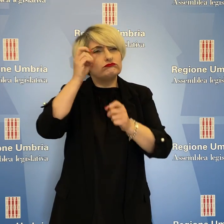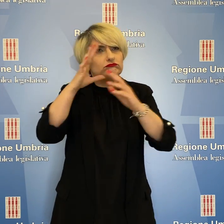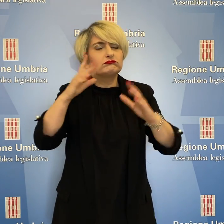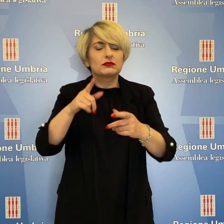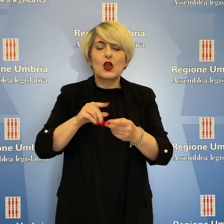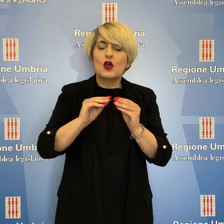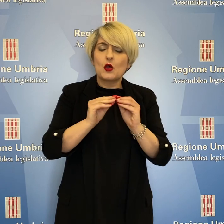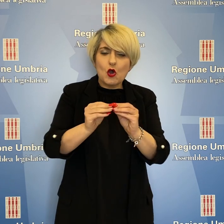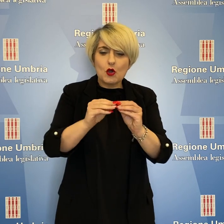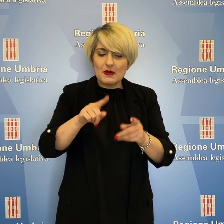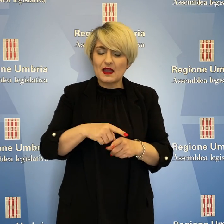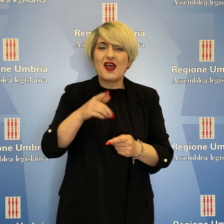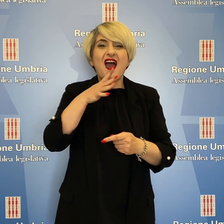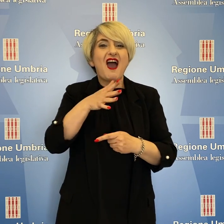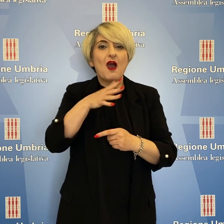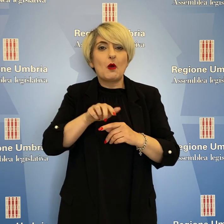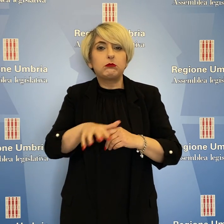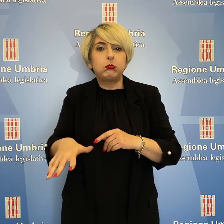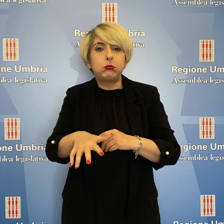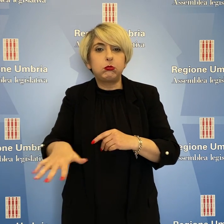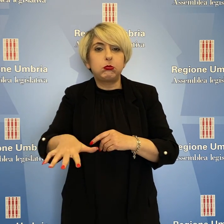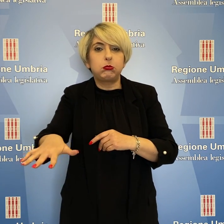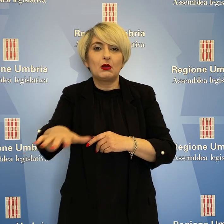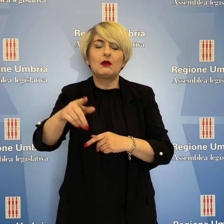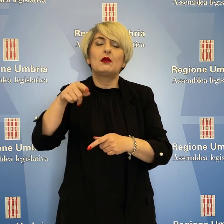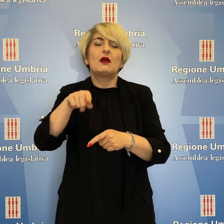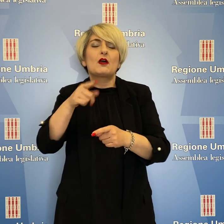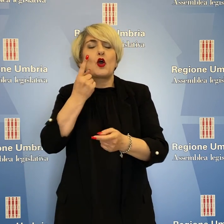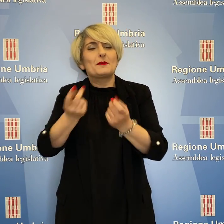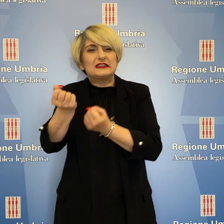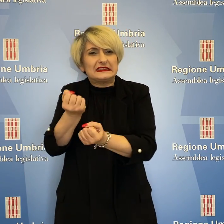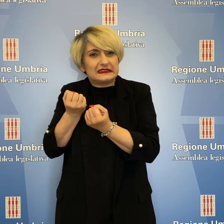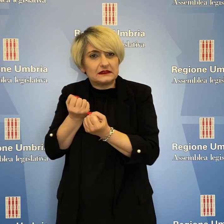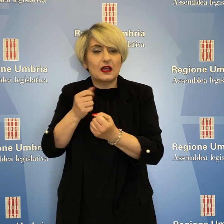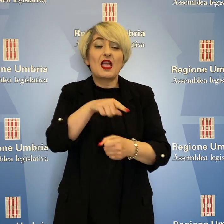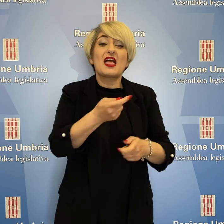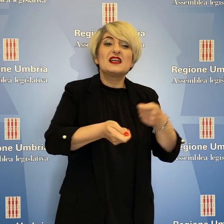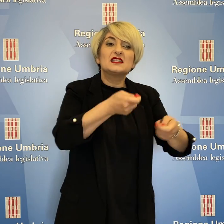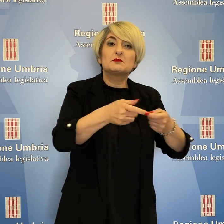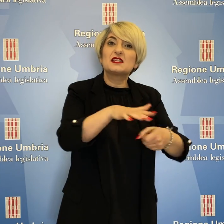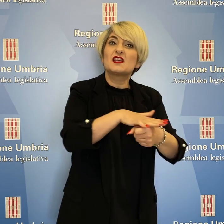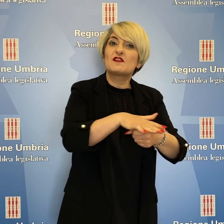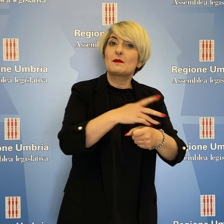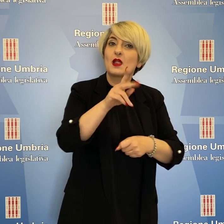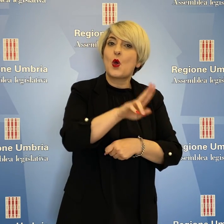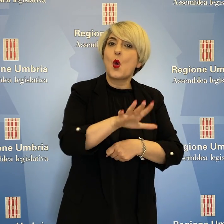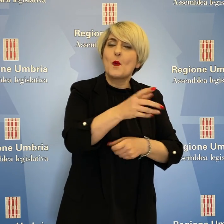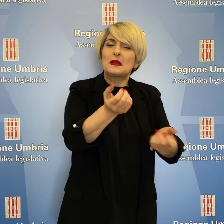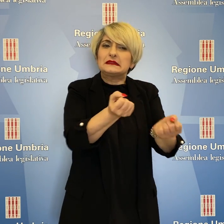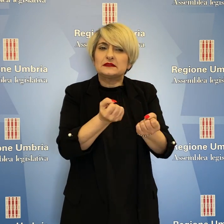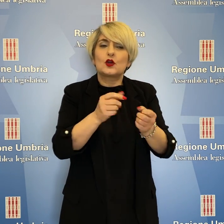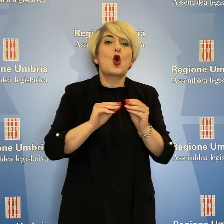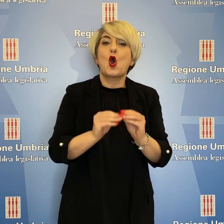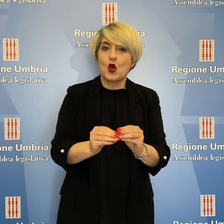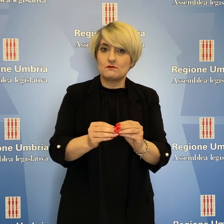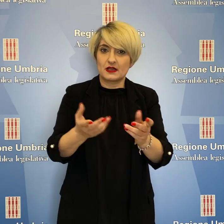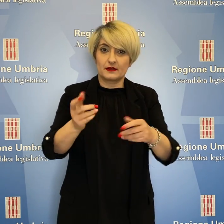ridurre la dispersione idrica e il costo dell'acqua per le famiglie Umbre. L'assessore Roberto Morroni ha risposto che c'è